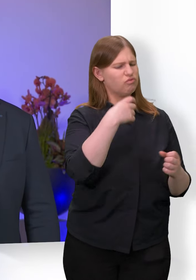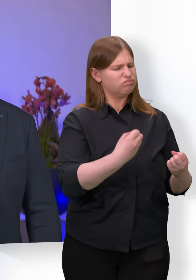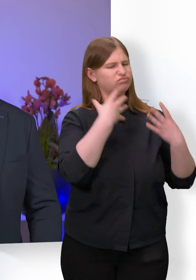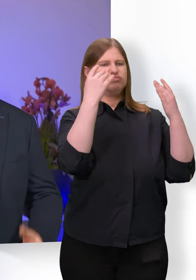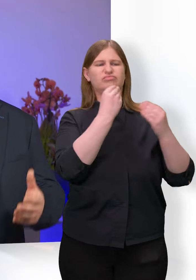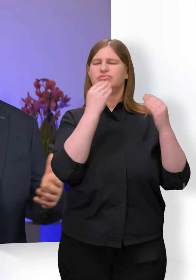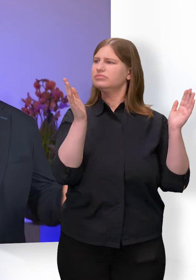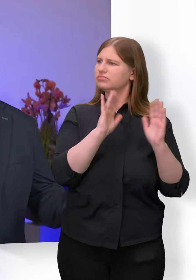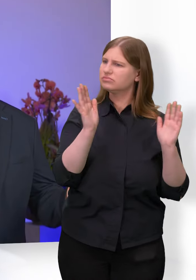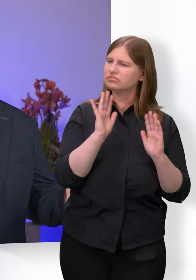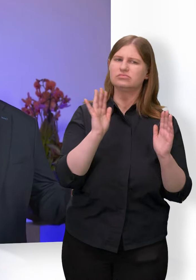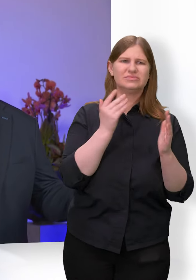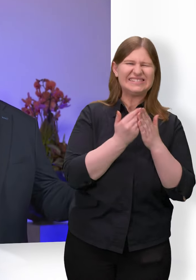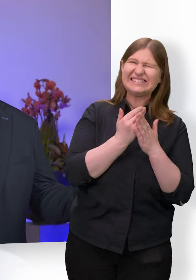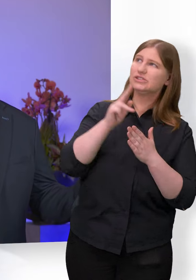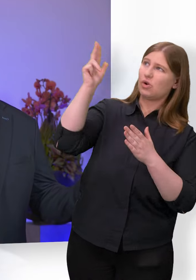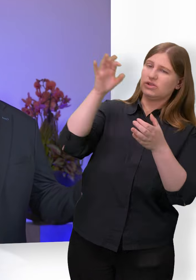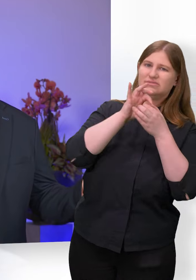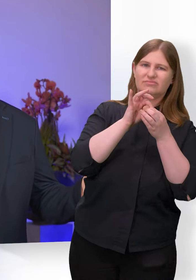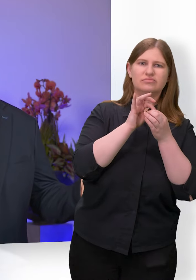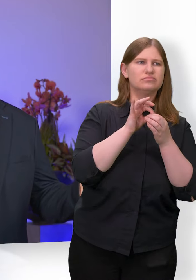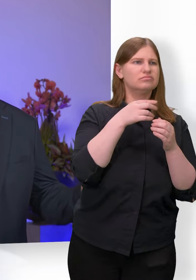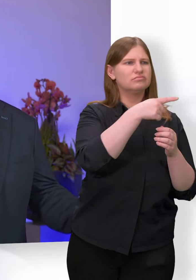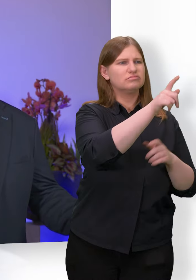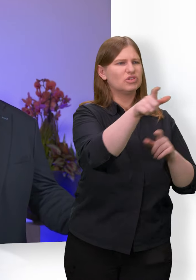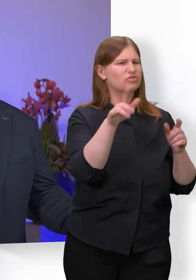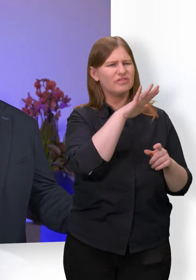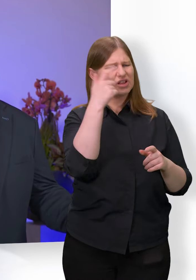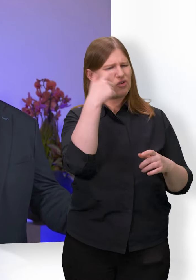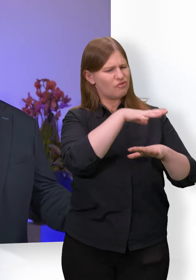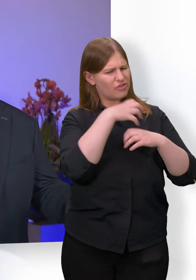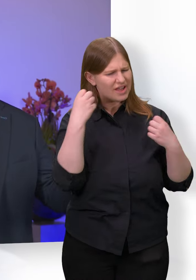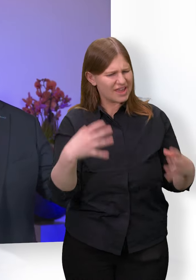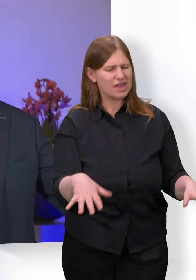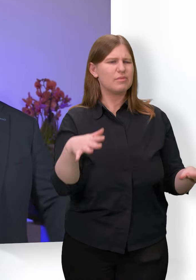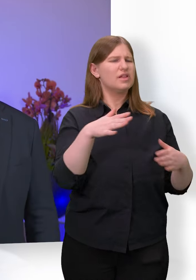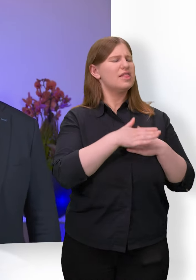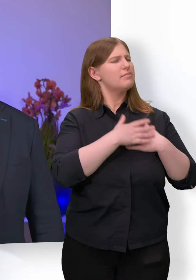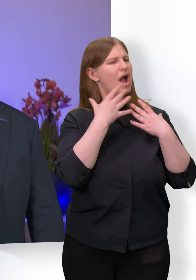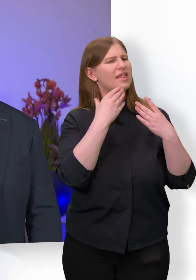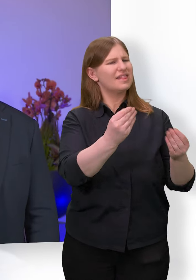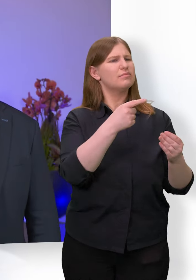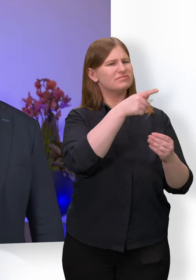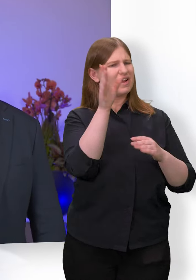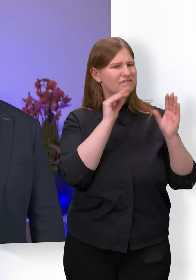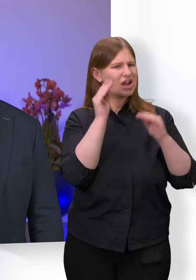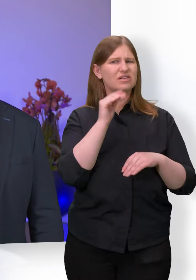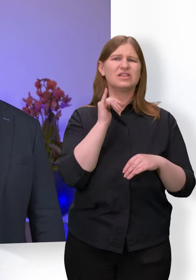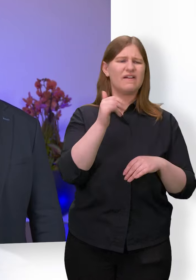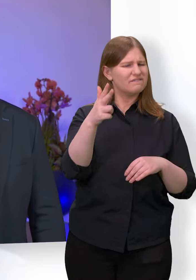Ich erlebe, wie sie mir immer wieder vergeben und mich in Liebe annehmen und erfahren lassen. Mensch, Gott ist für dich da, Johannes, auch wenn du so bist,